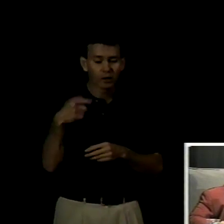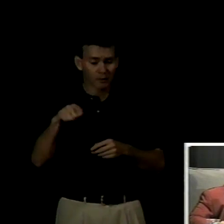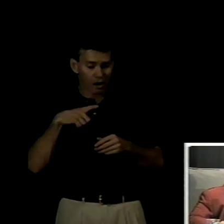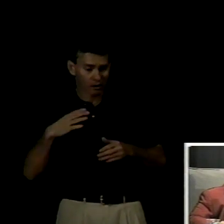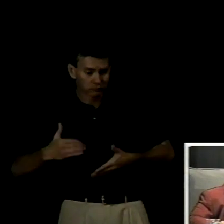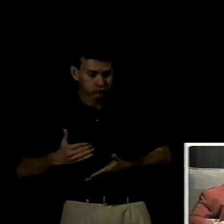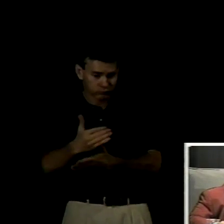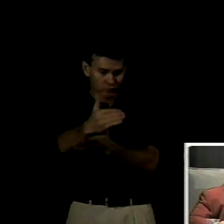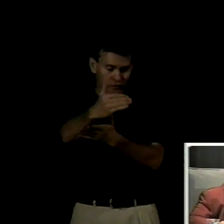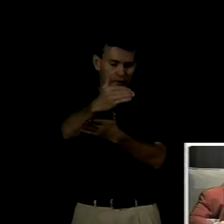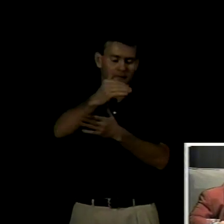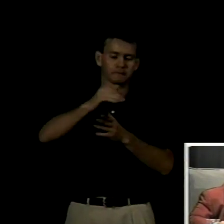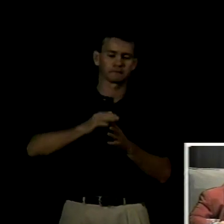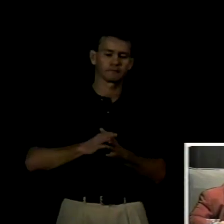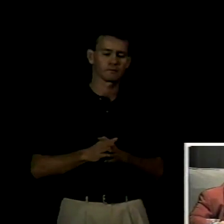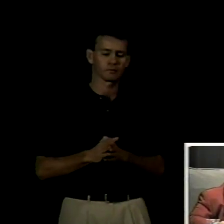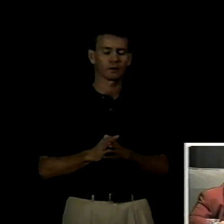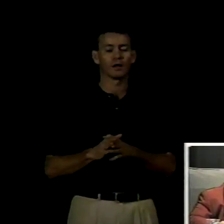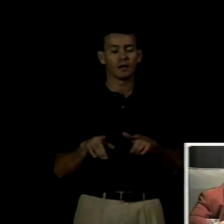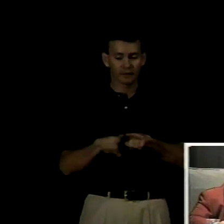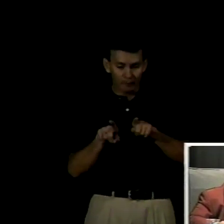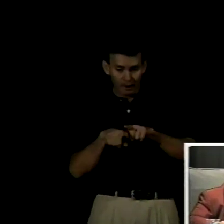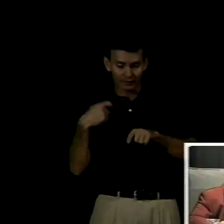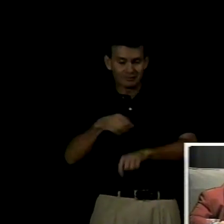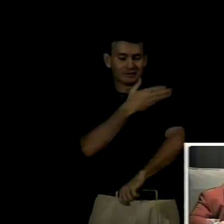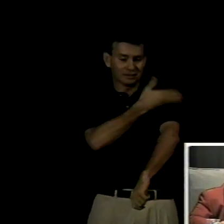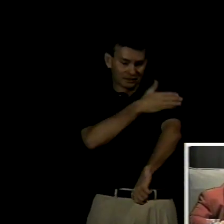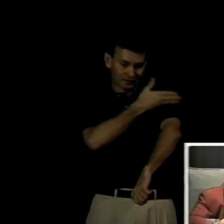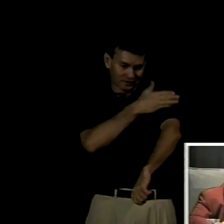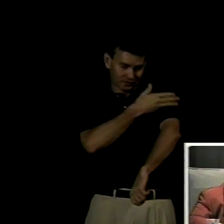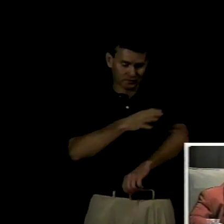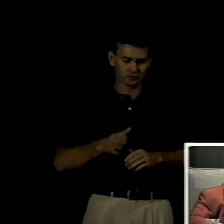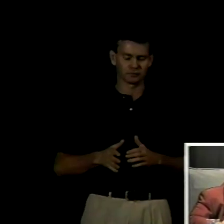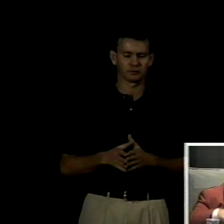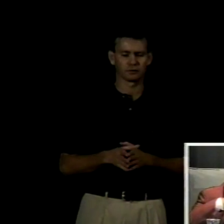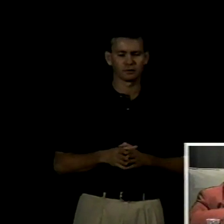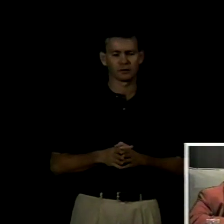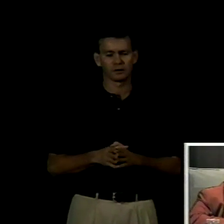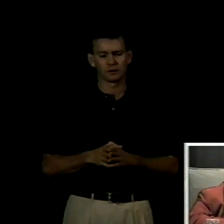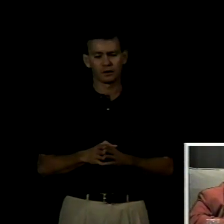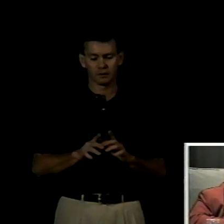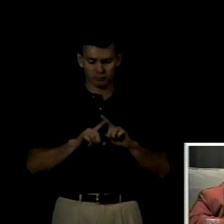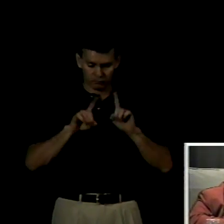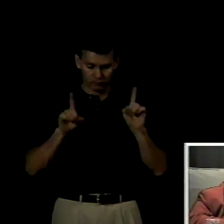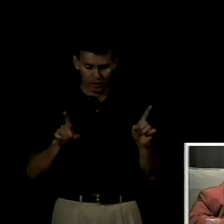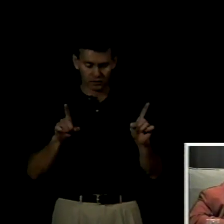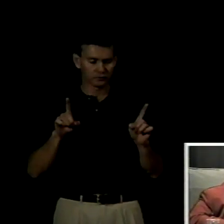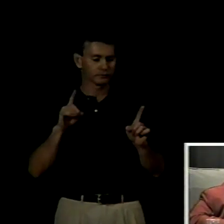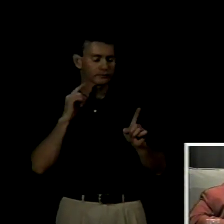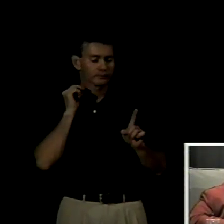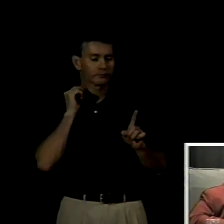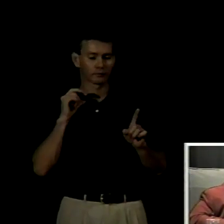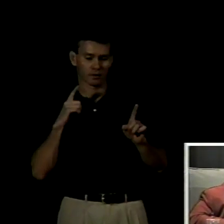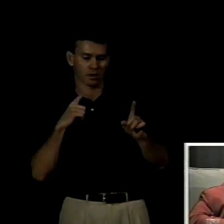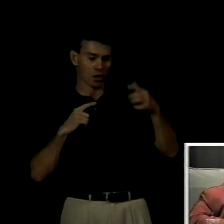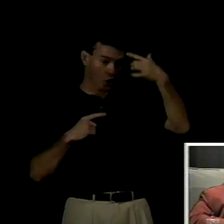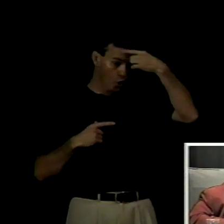metodológica en el tratamiento en este caso de la sordera por otra parte el cese del convenio con la universidad produjo una